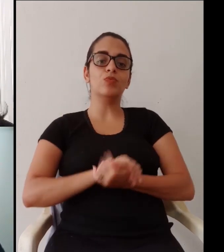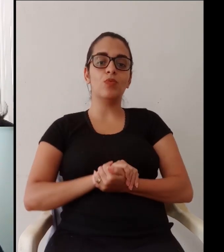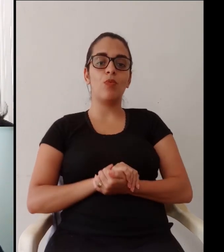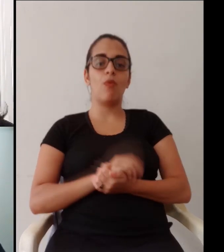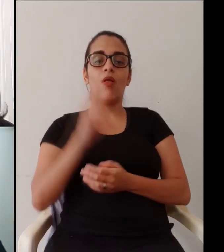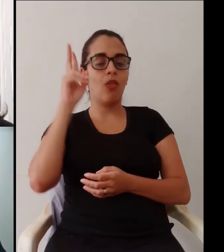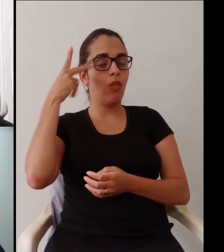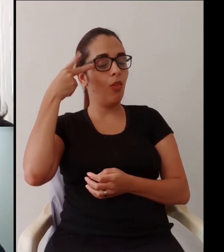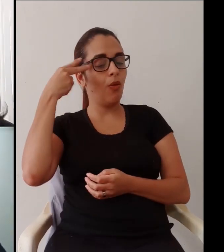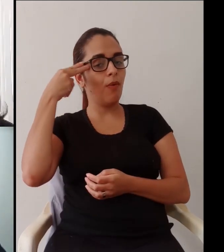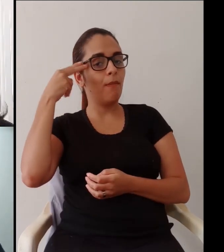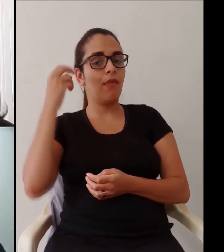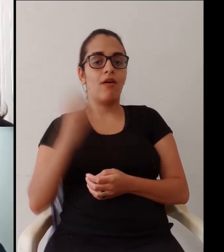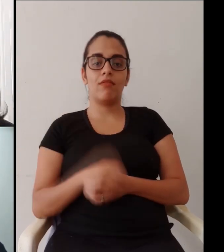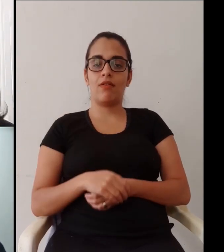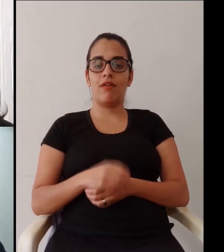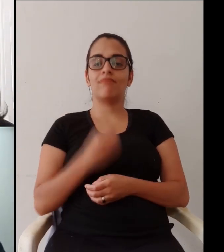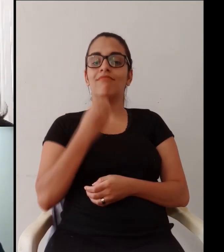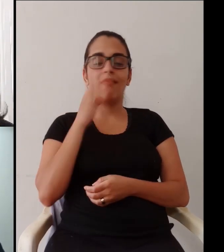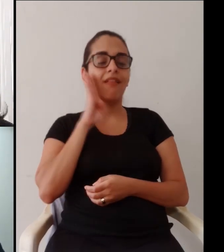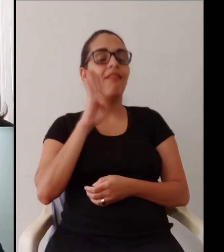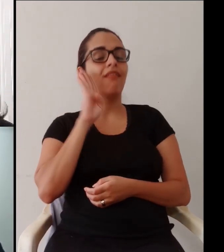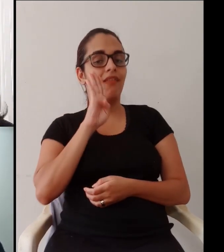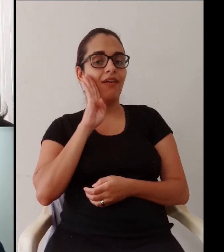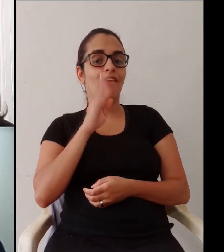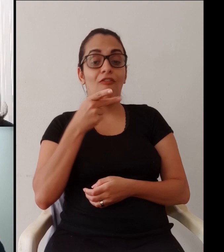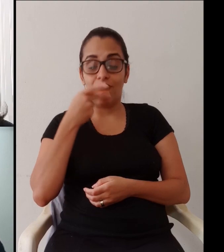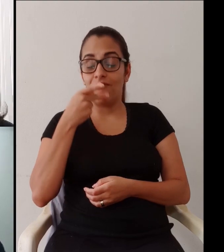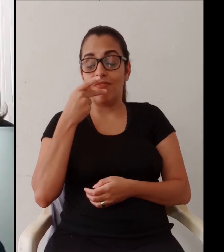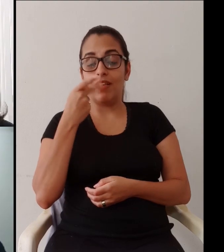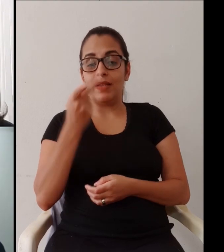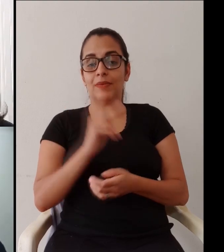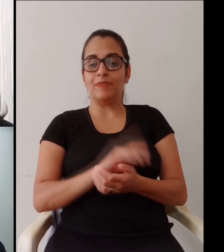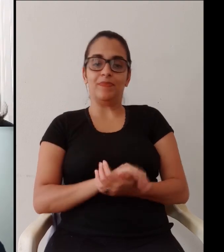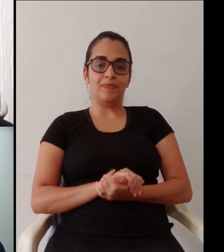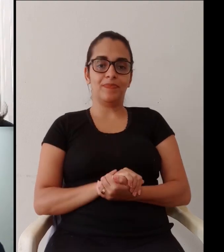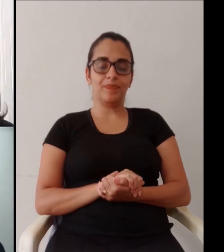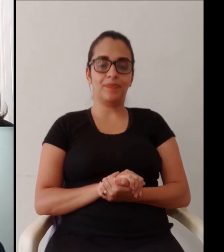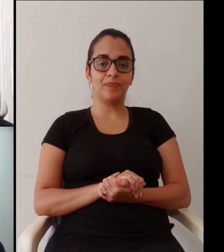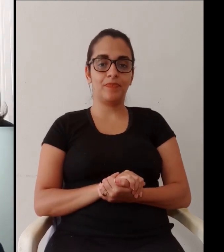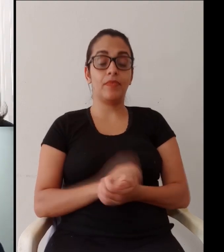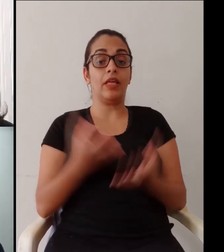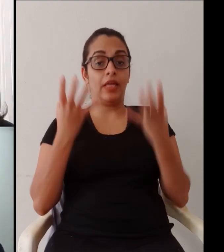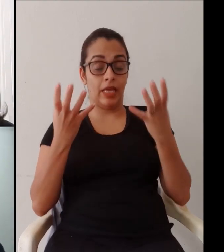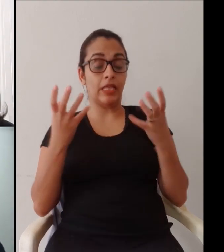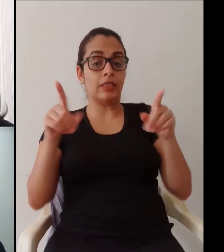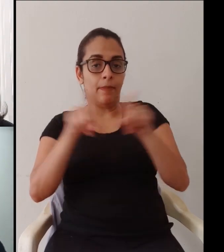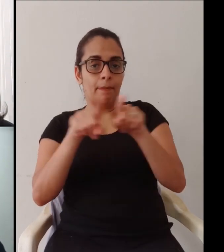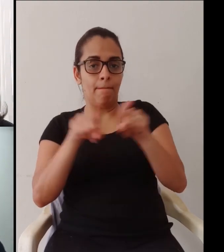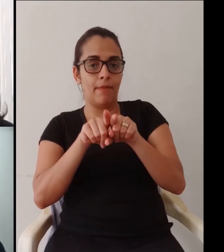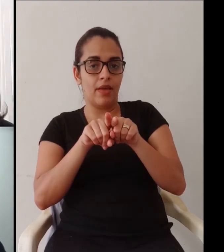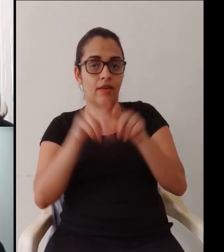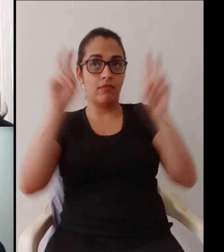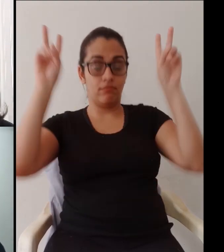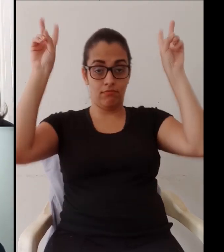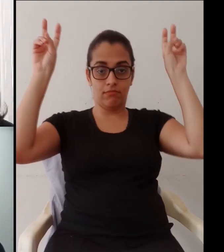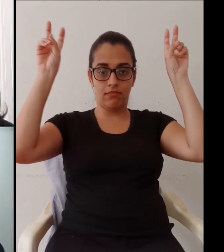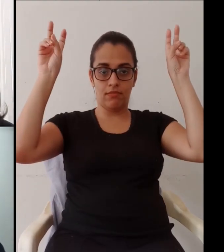modalidade em outros campos do Instituto. Esses cursos continuam com seus andamentos normais, né, e isso é